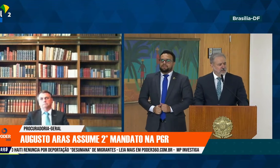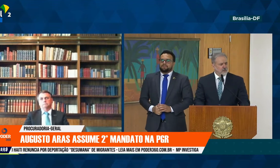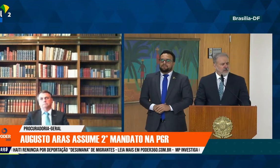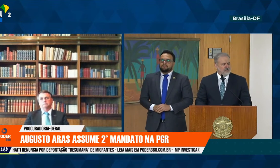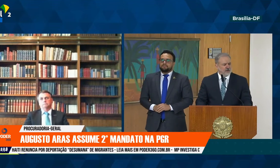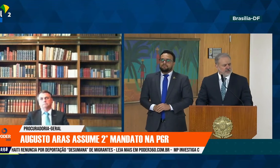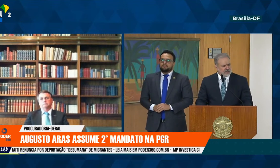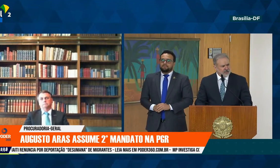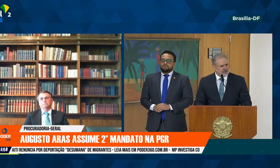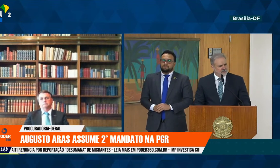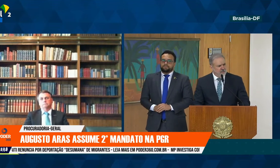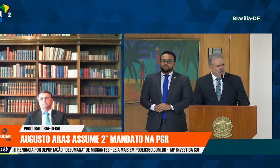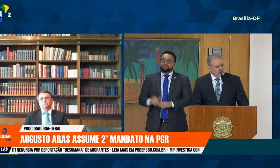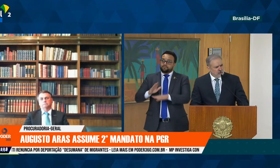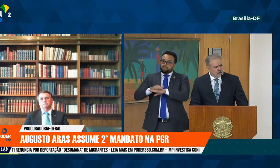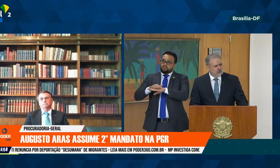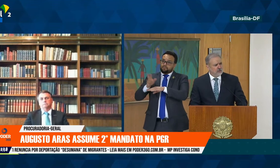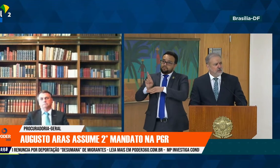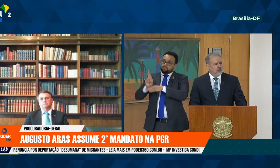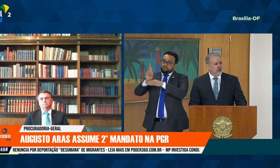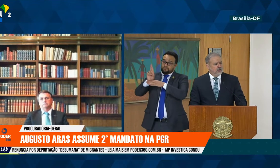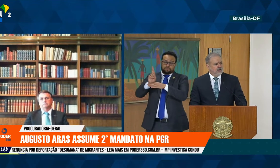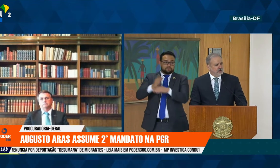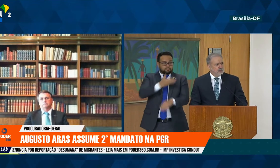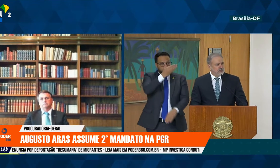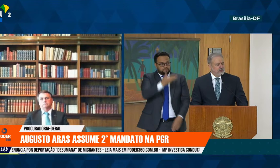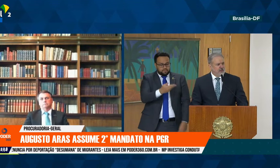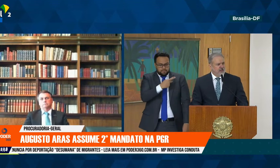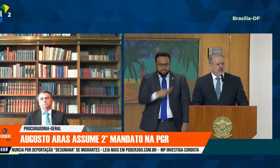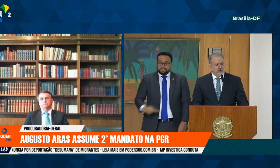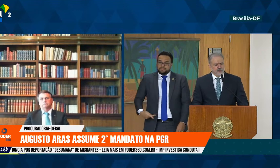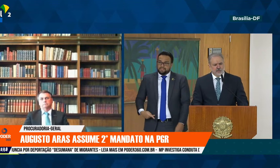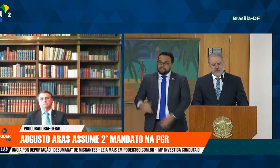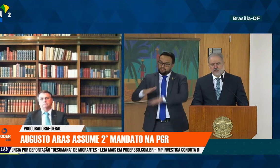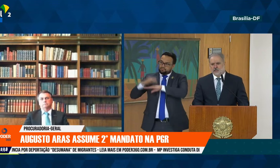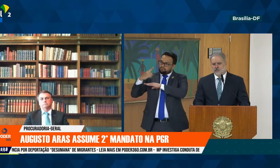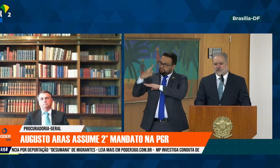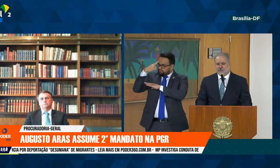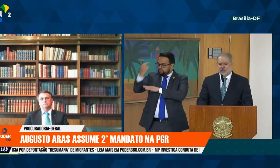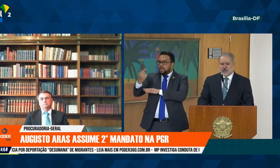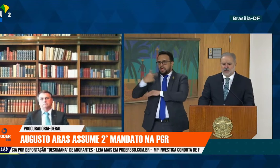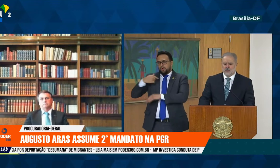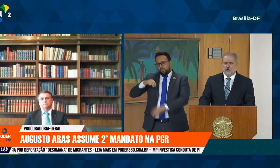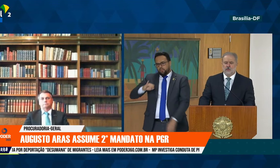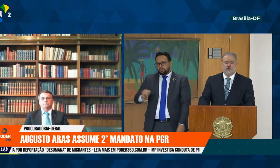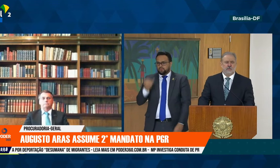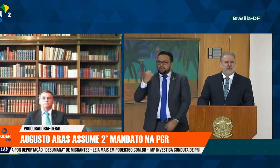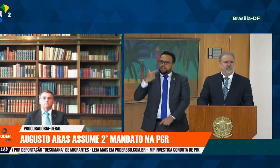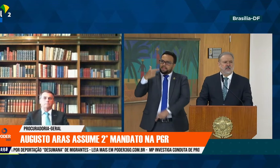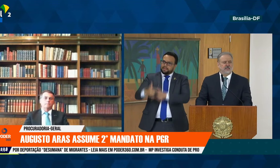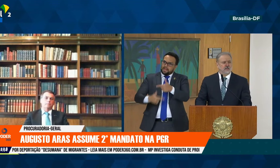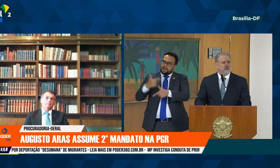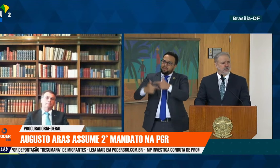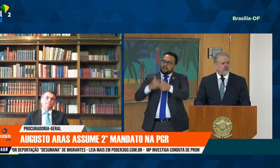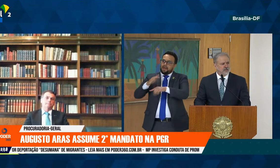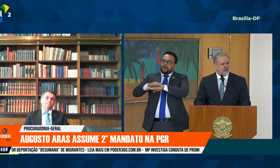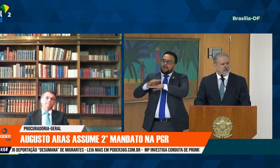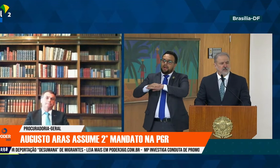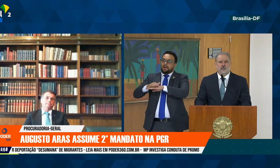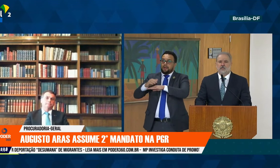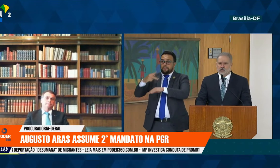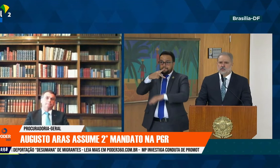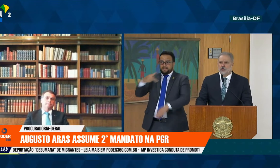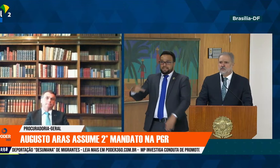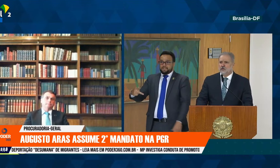Na gestão em que V. Exª me impulsou, tive a oportunidade, senhor presidente, de trabalhar sobre a presidência do